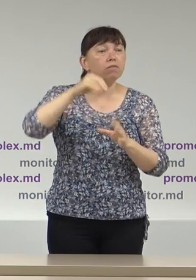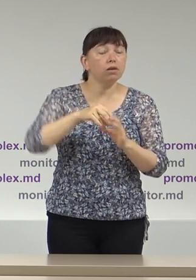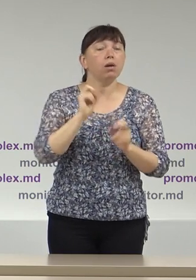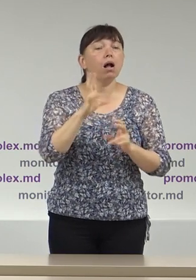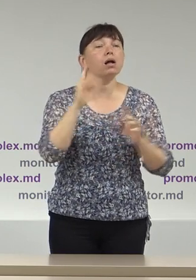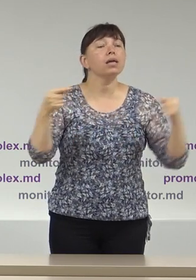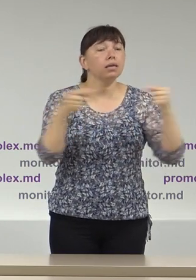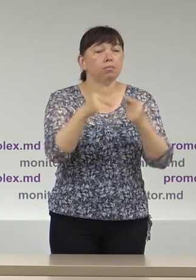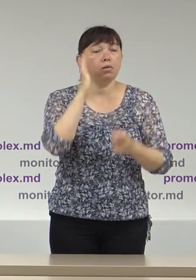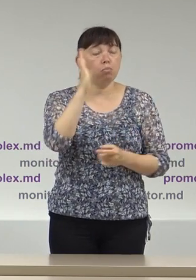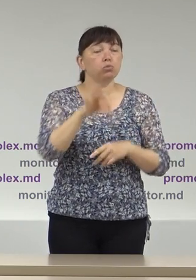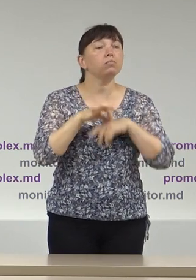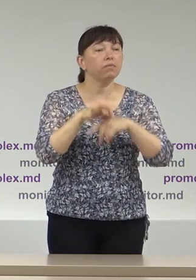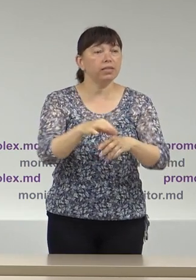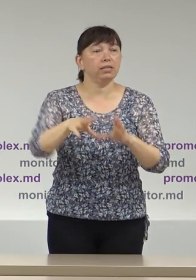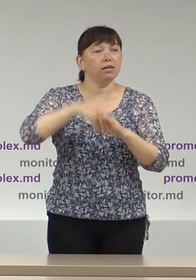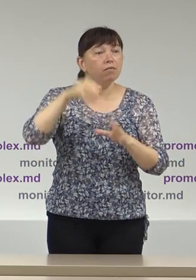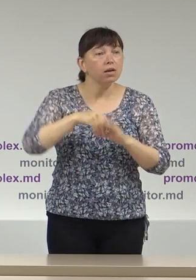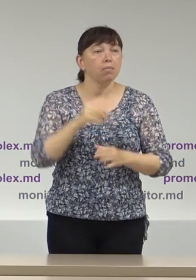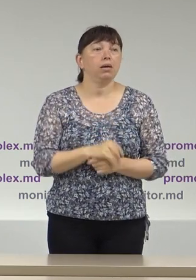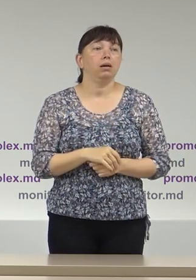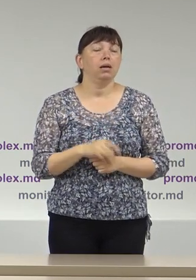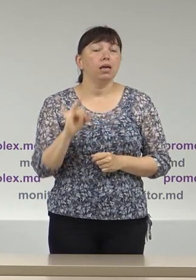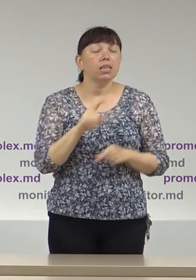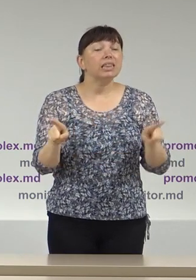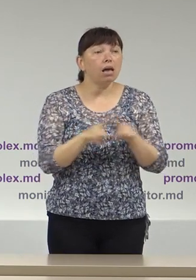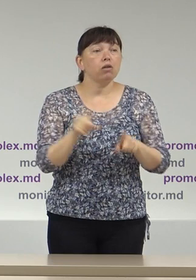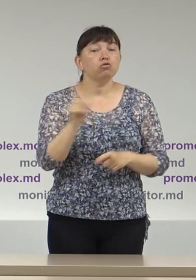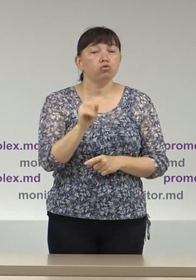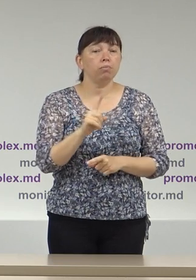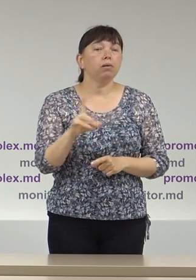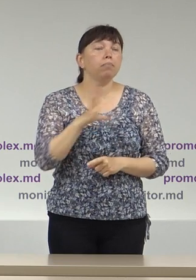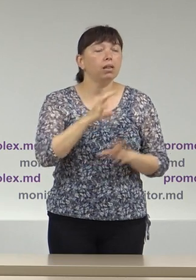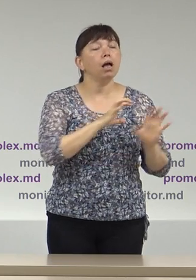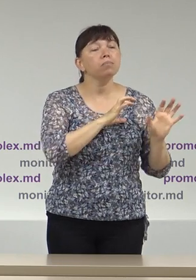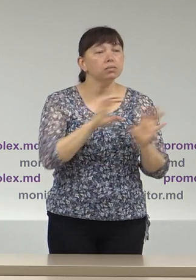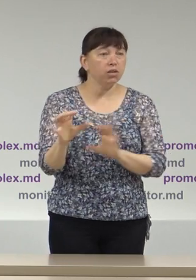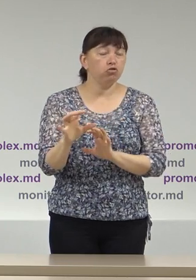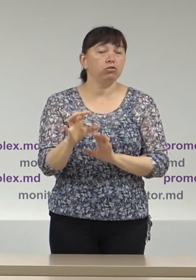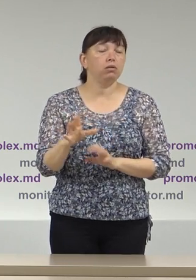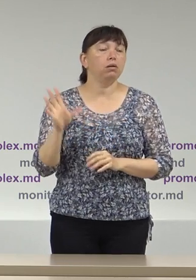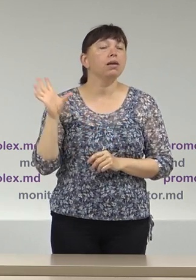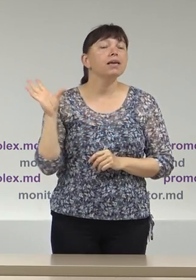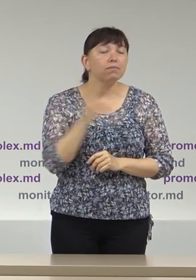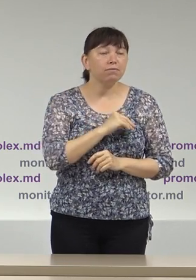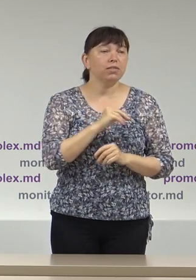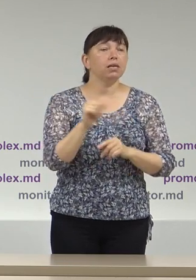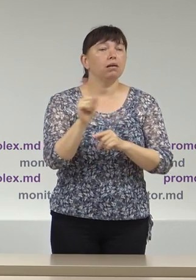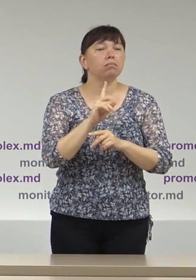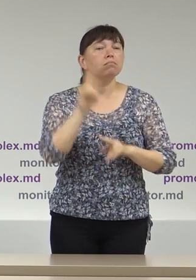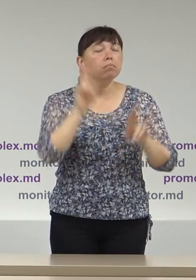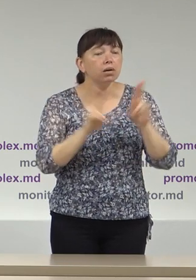desfășoare campania electorală în așa mod încât să fie asigurate toate măsurile de